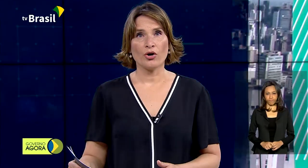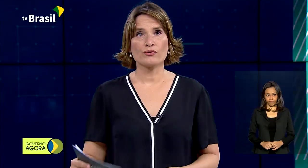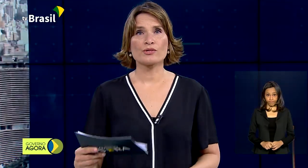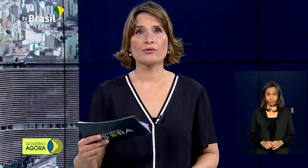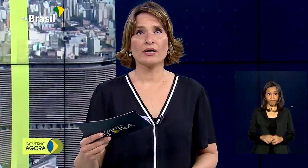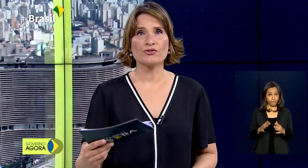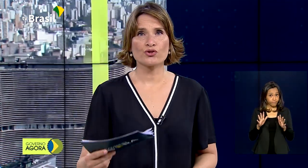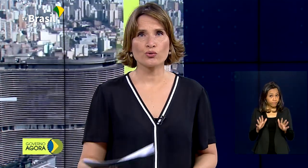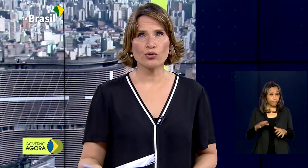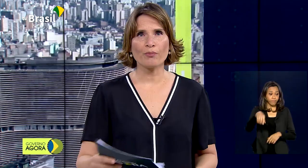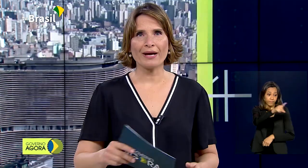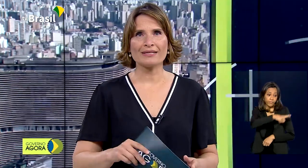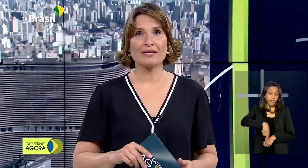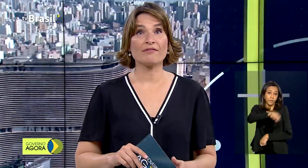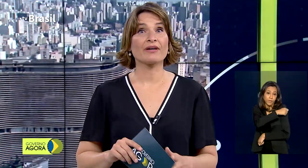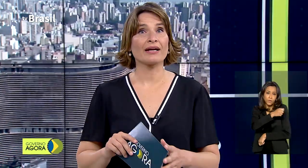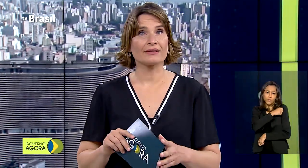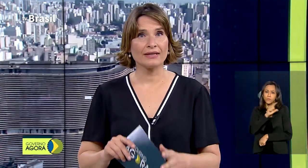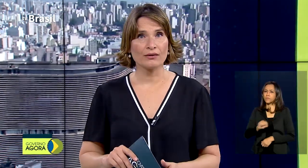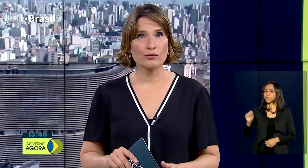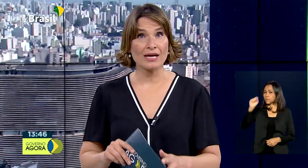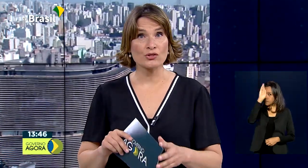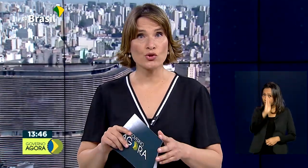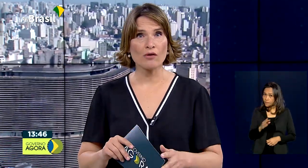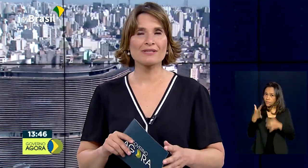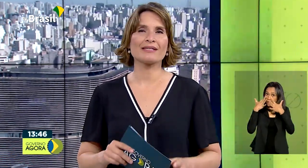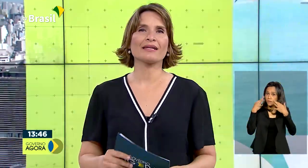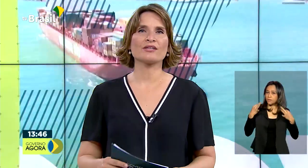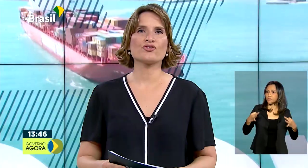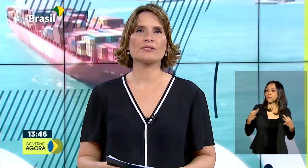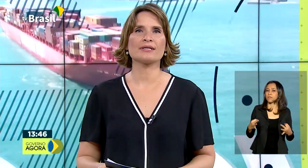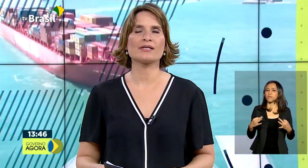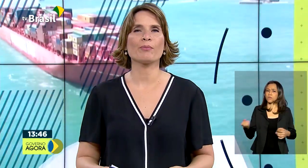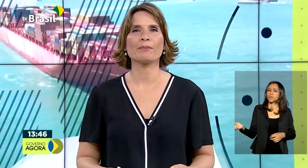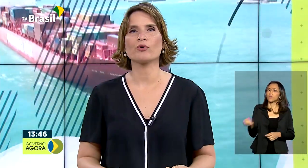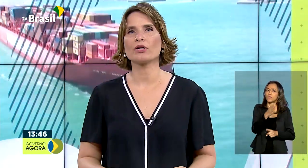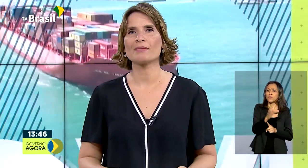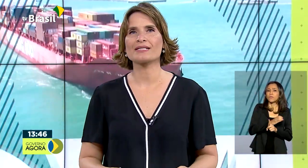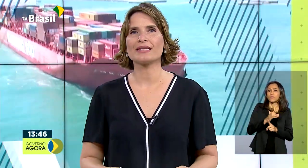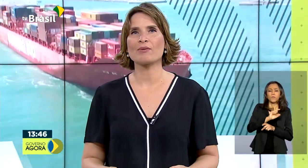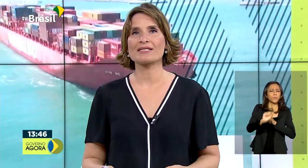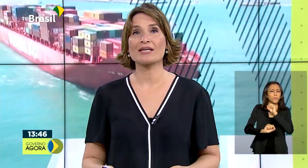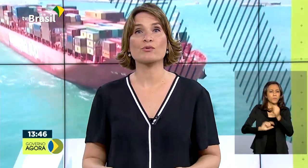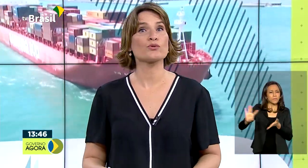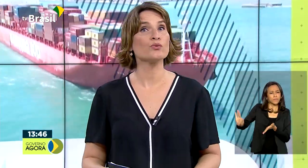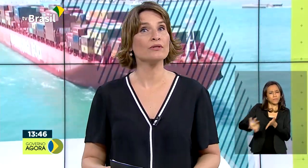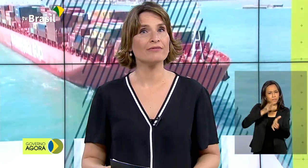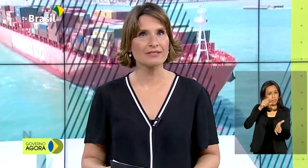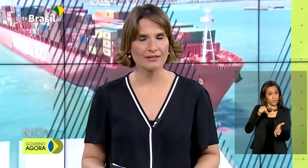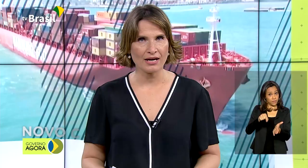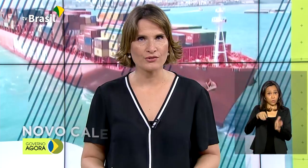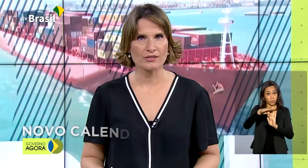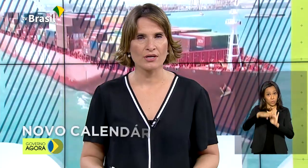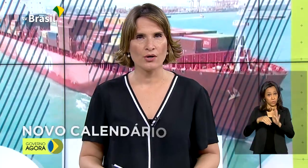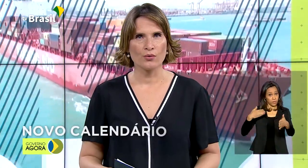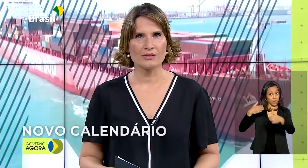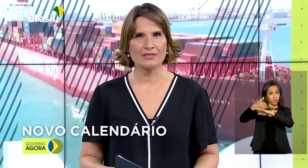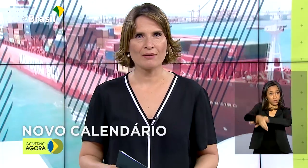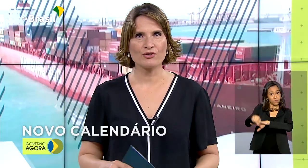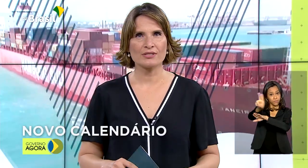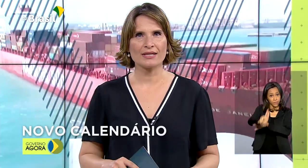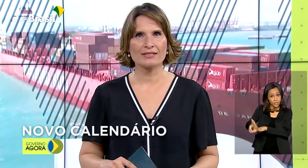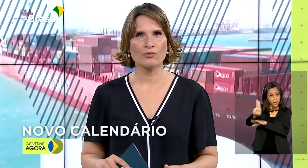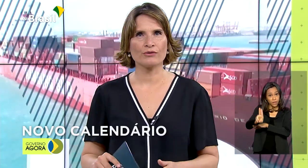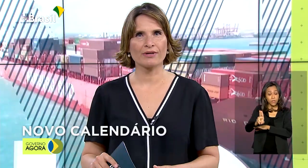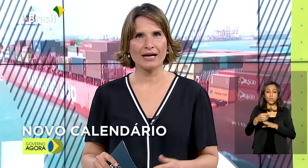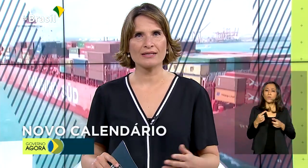E olha, os estudantes de todo o país devem ficar atentos às novas datas de inscrição para programas que dão acesso às universidades. O